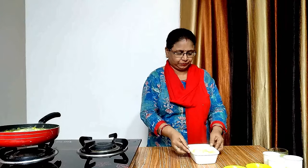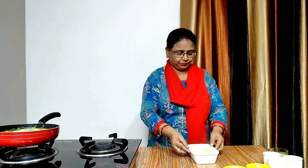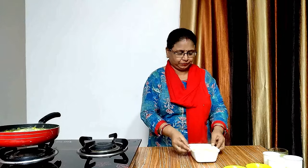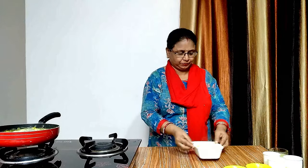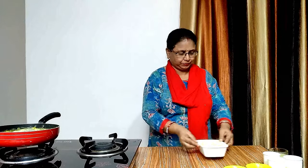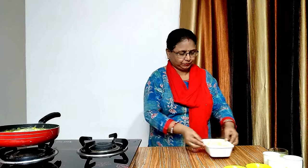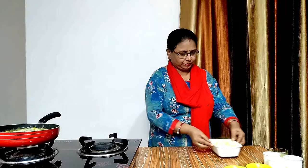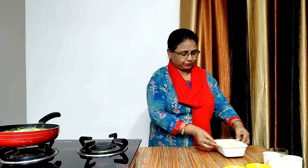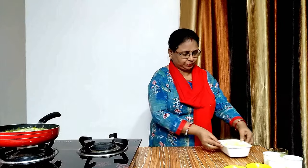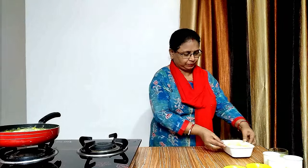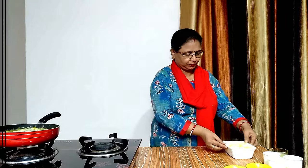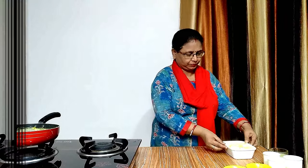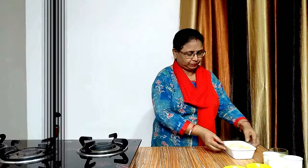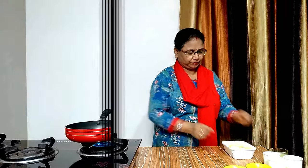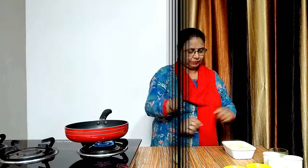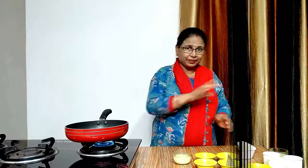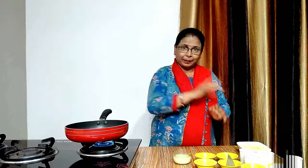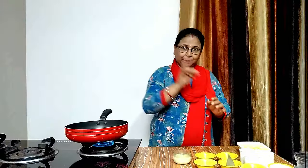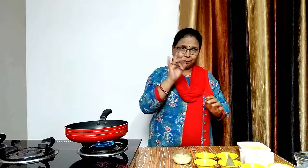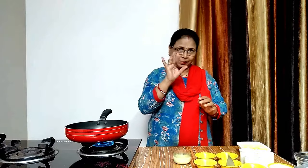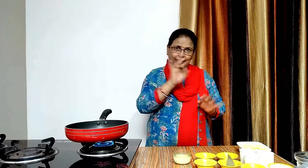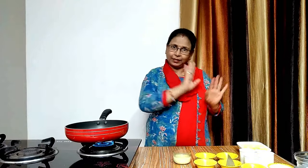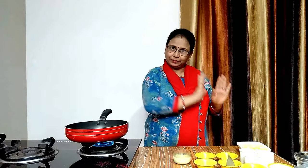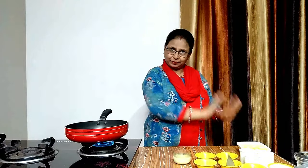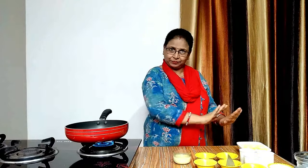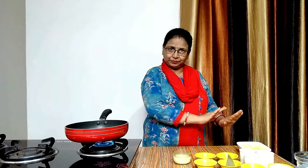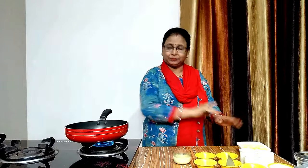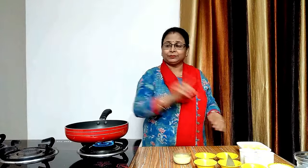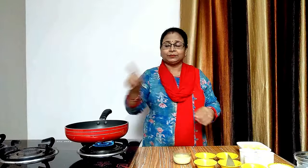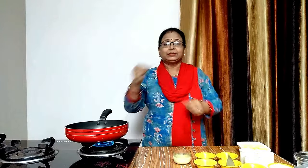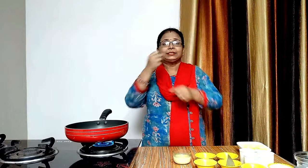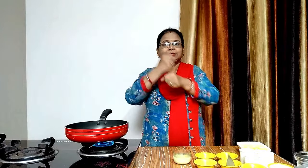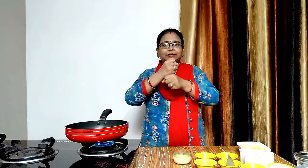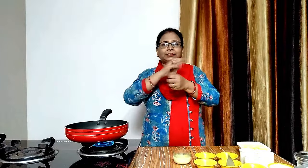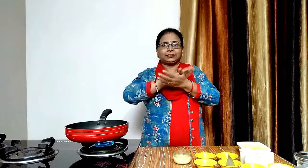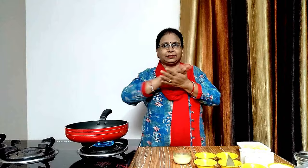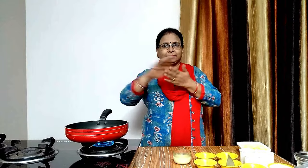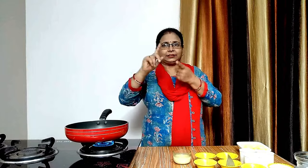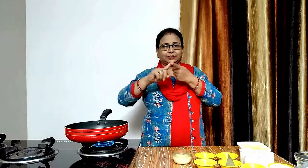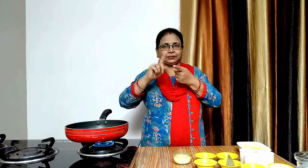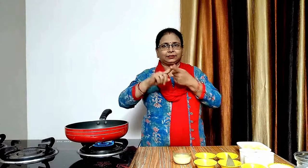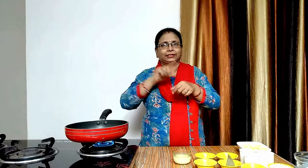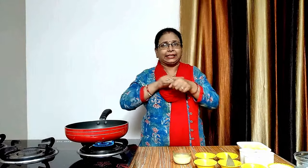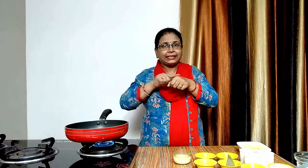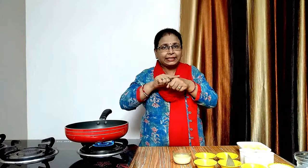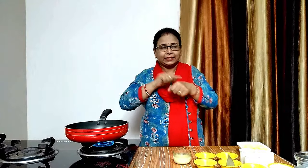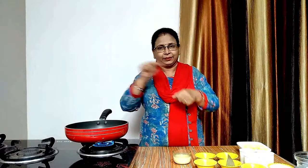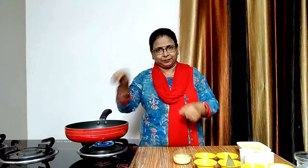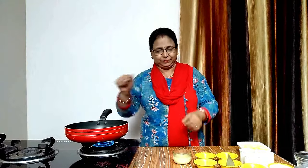जब तक दूद का फ्लेवर पनीर में आ रहा है तब तक हम एक पैन में दो चमच खी